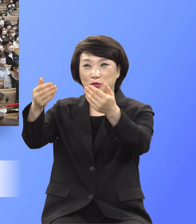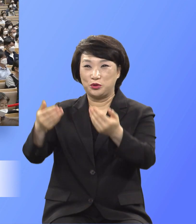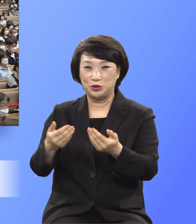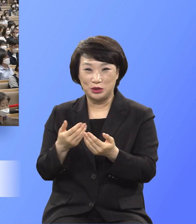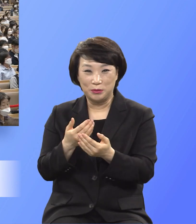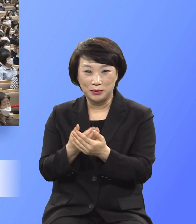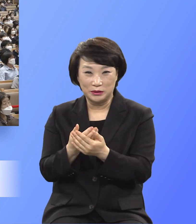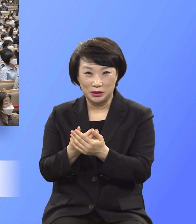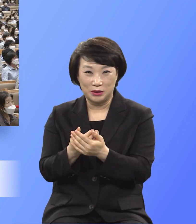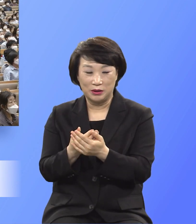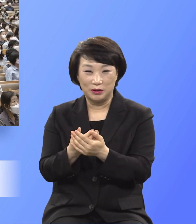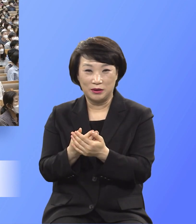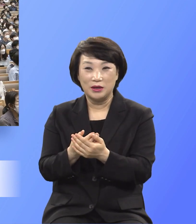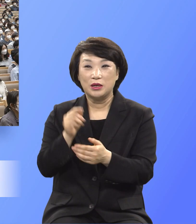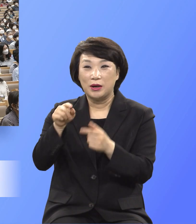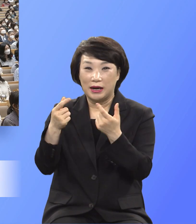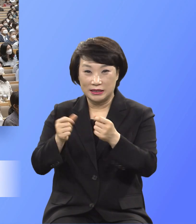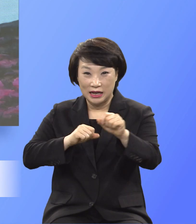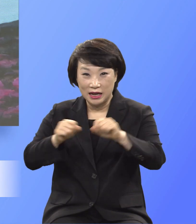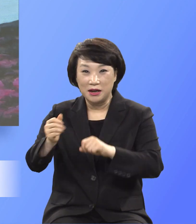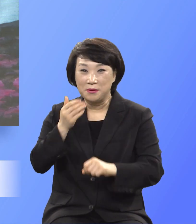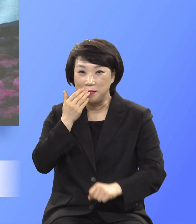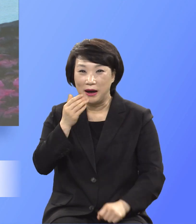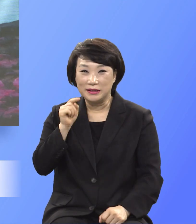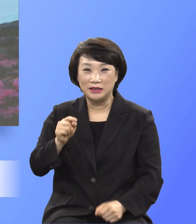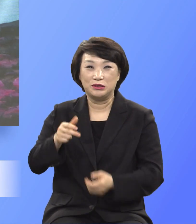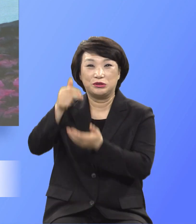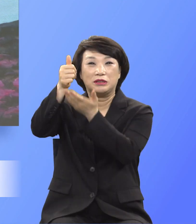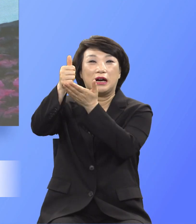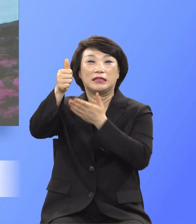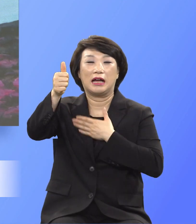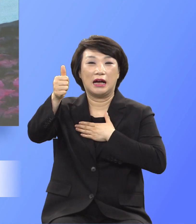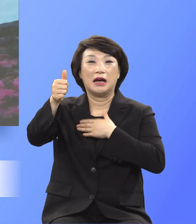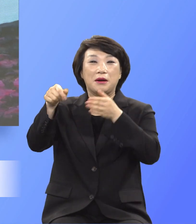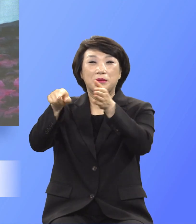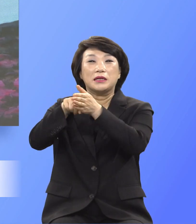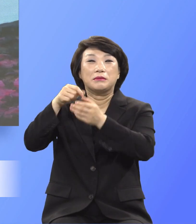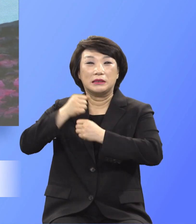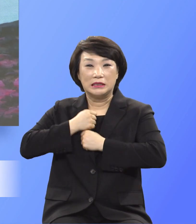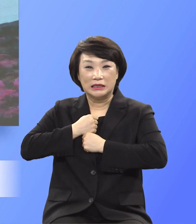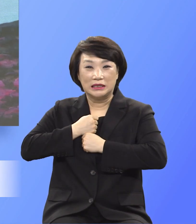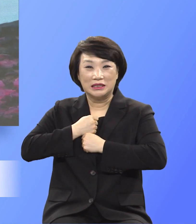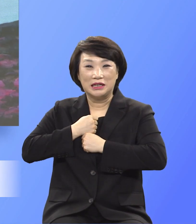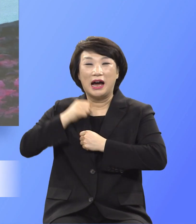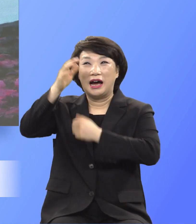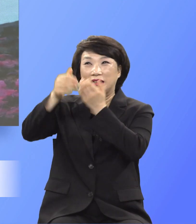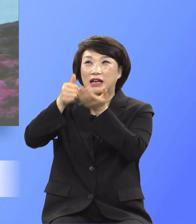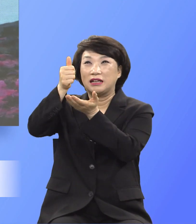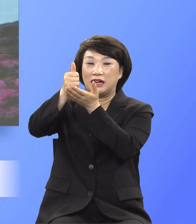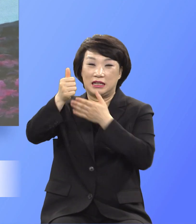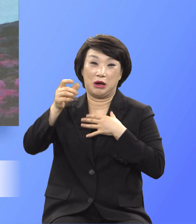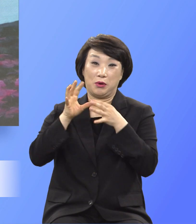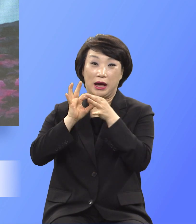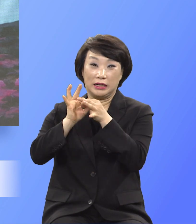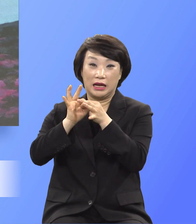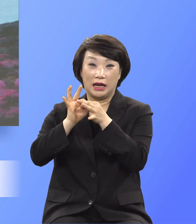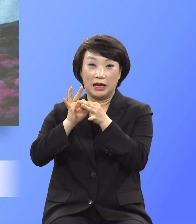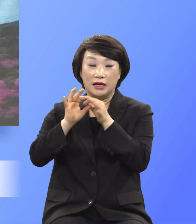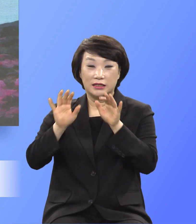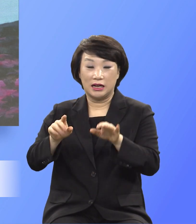그렇게 할 주님과의 의리를 지킬 수 있는 하나님과 관계가 가장 복된